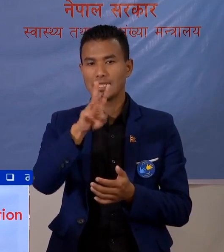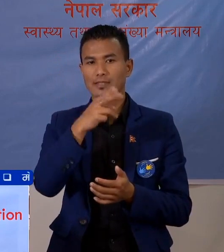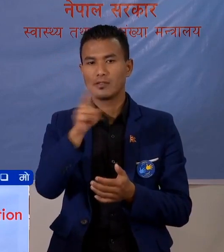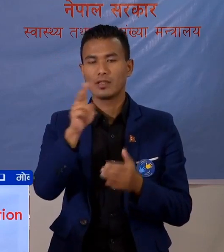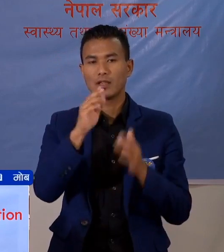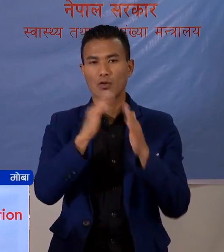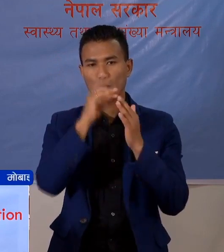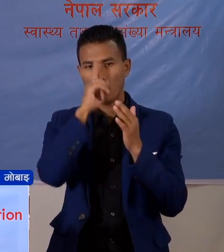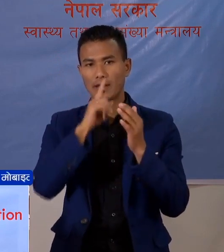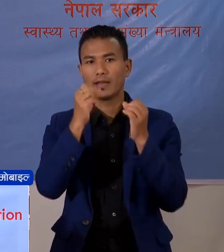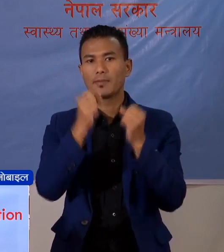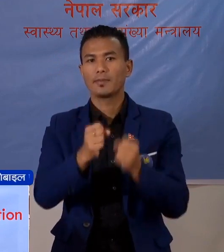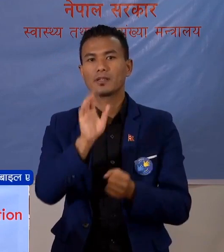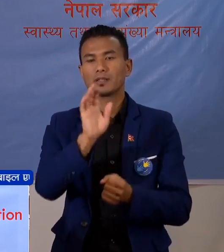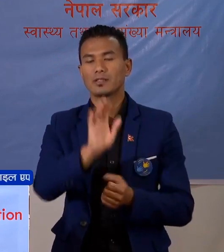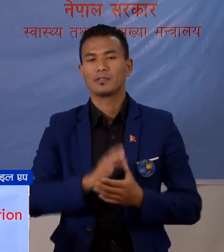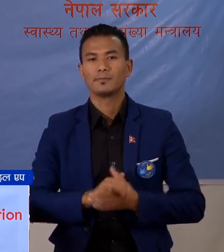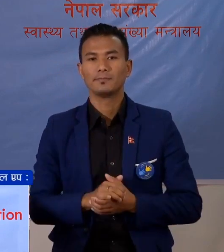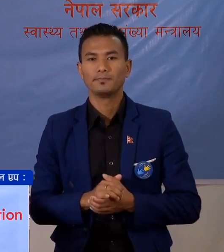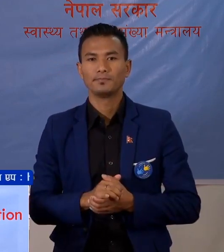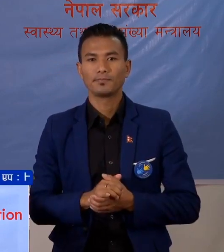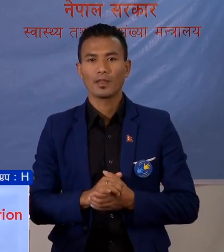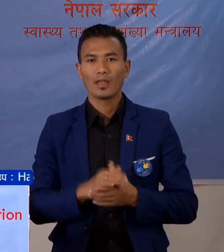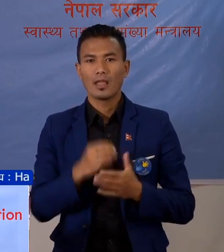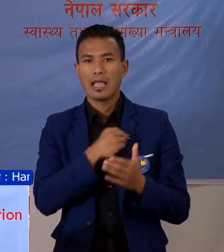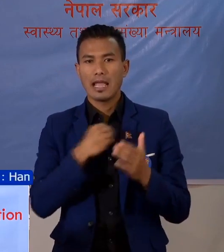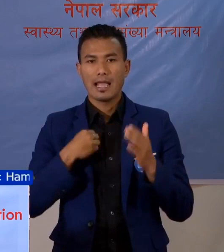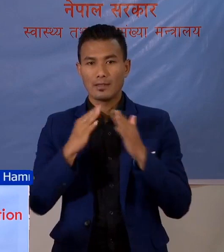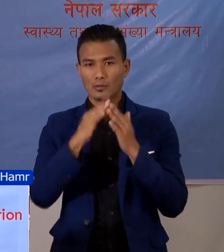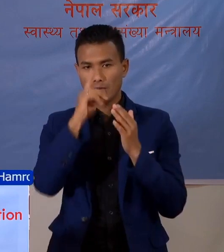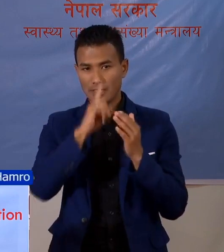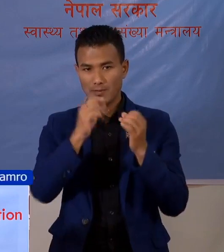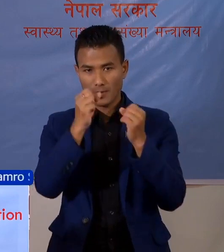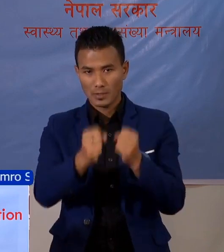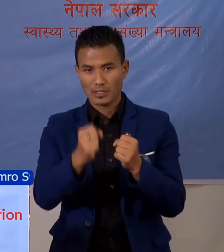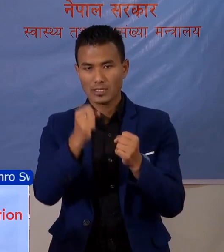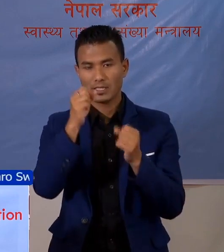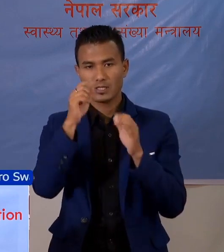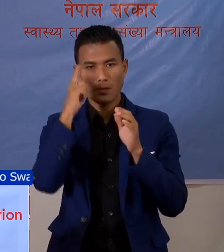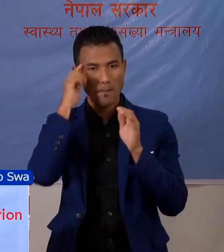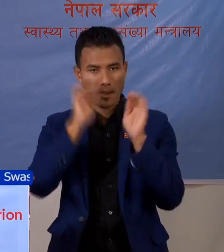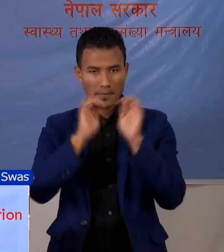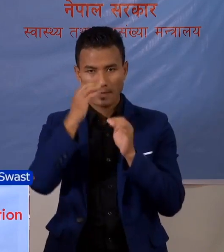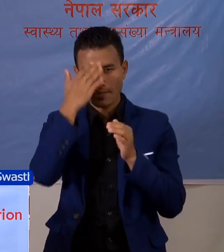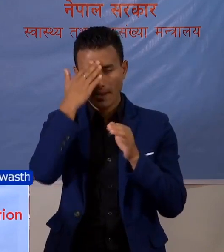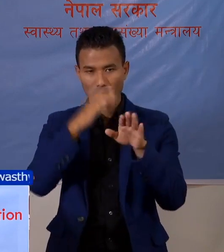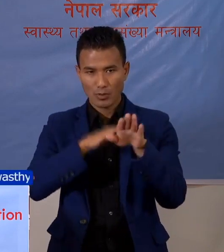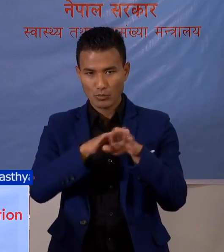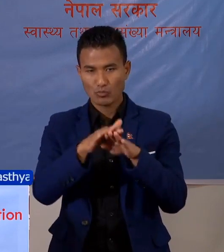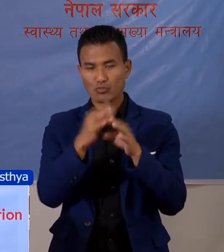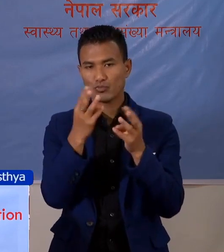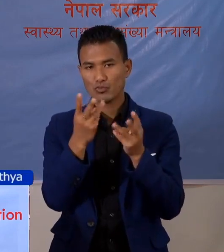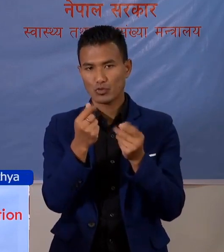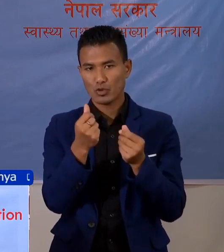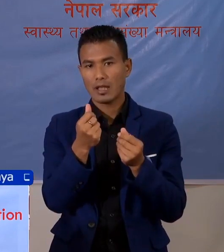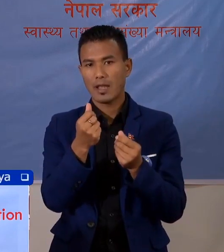क्वारेंटाइन मां रहन बशेका आइसोलेशन मां रहेका संभावित संक्रमीत तथा बिरामी अरुको संक्रमीत अरुको